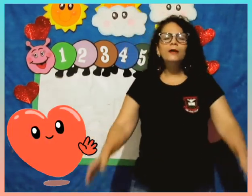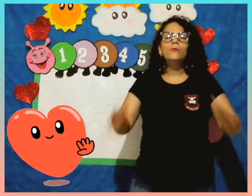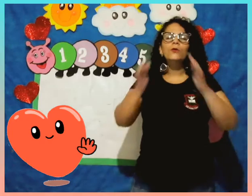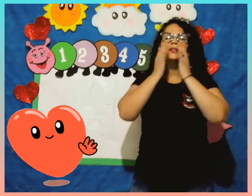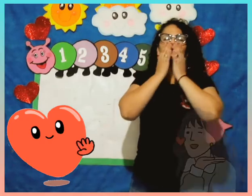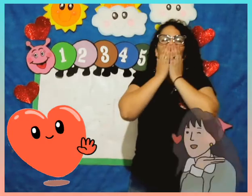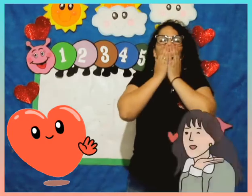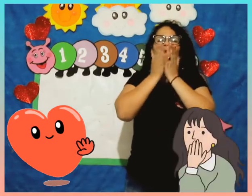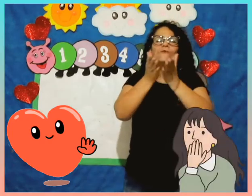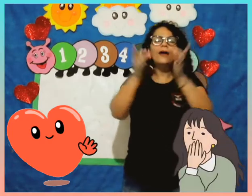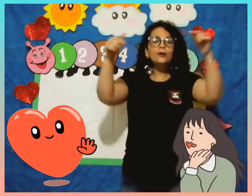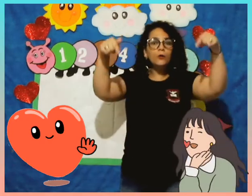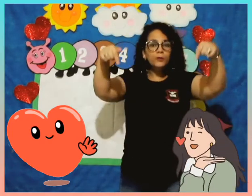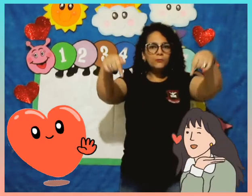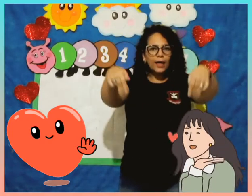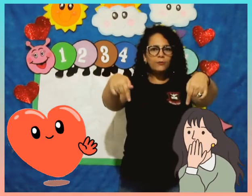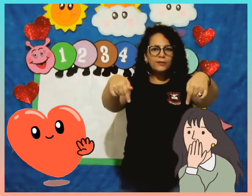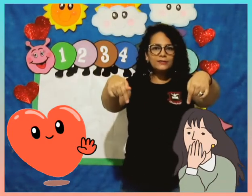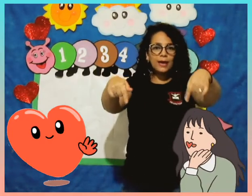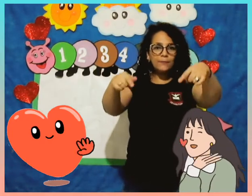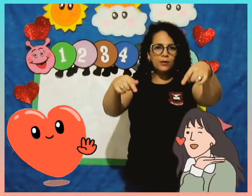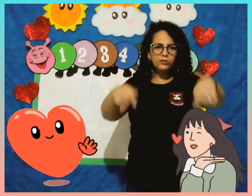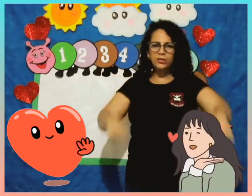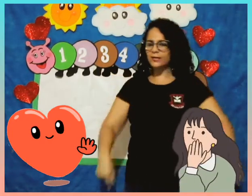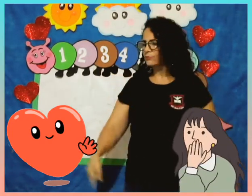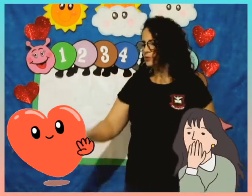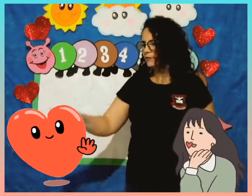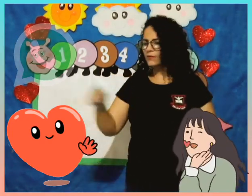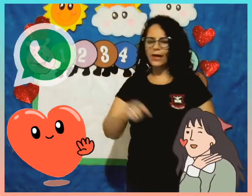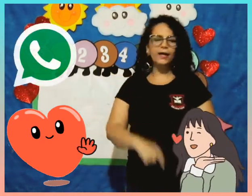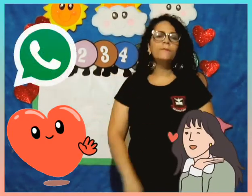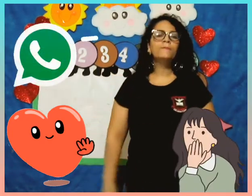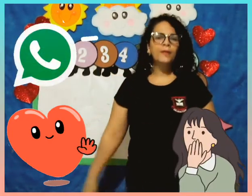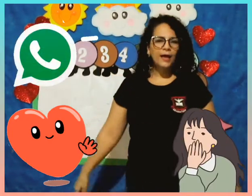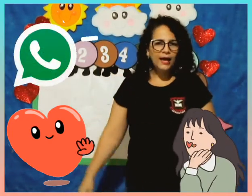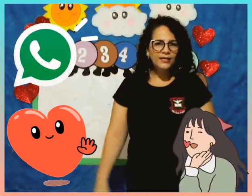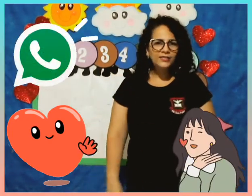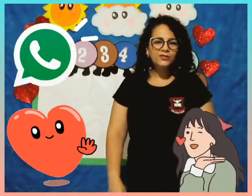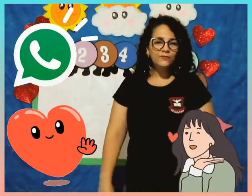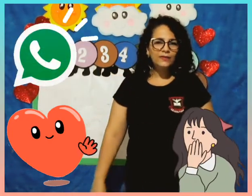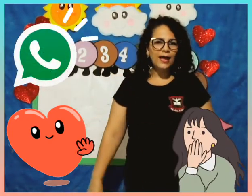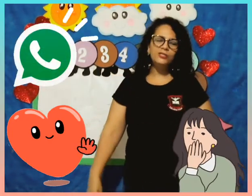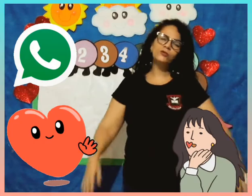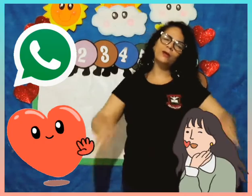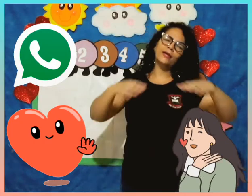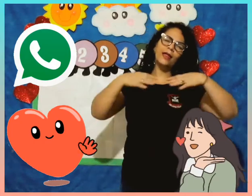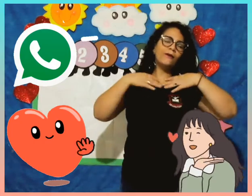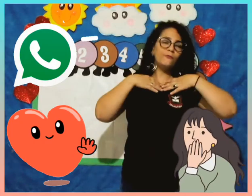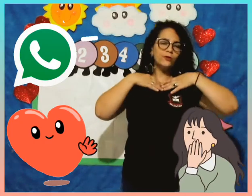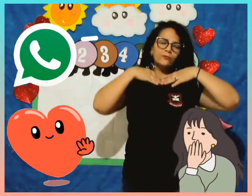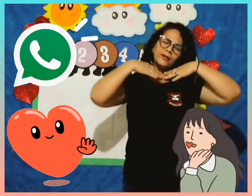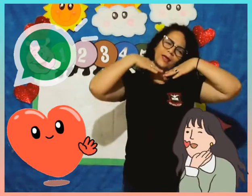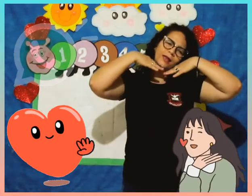amores. Fale comigo lá no WhatsApp. Não esqueçam de enviar as atividades, a foto com aquele